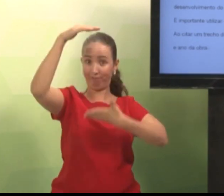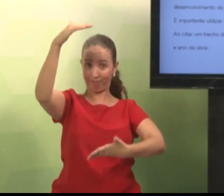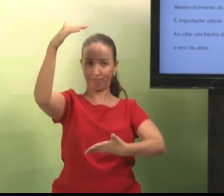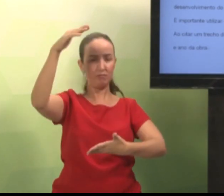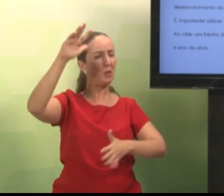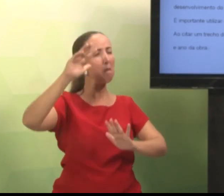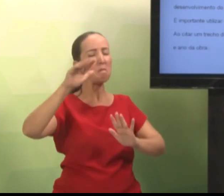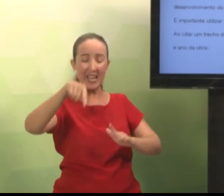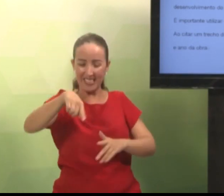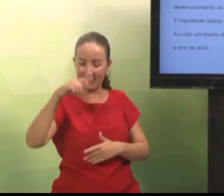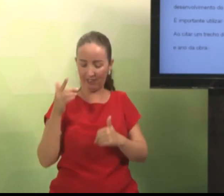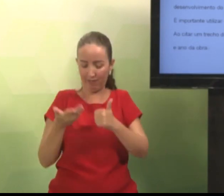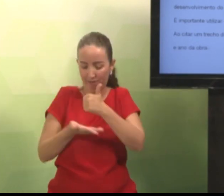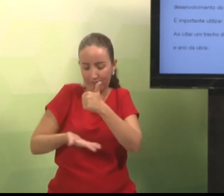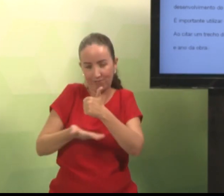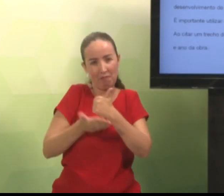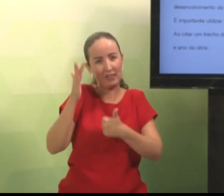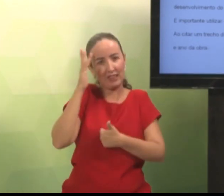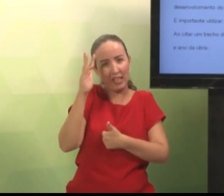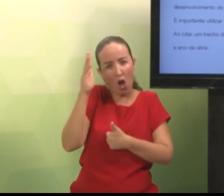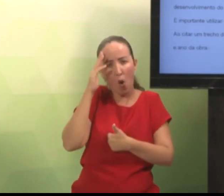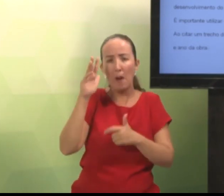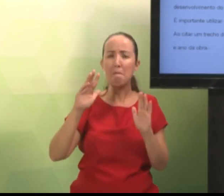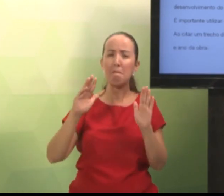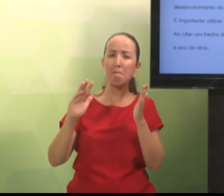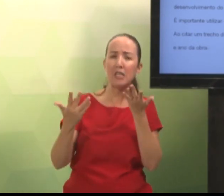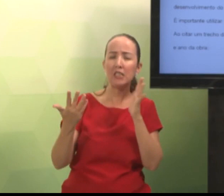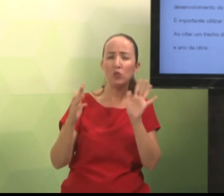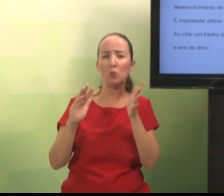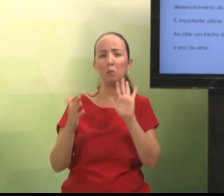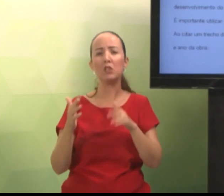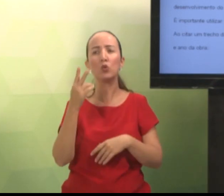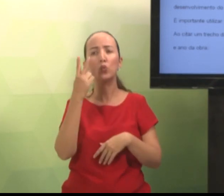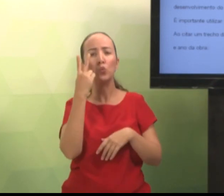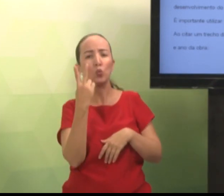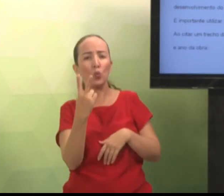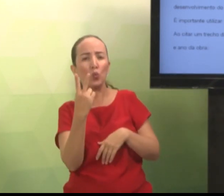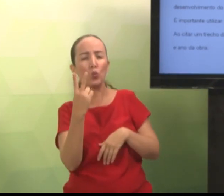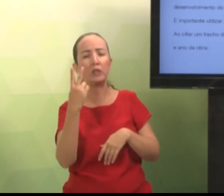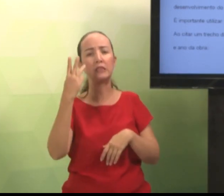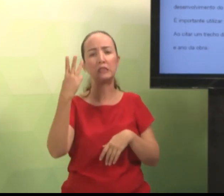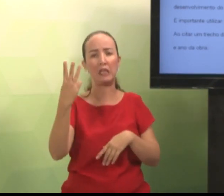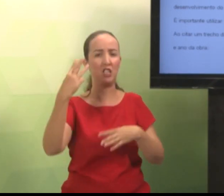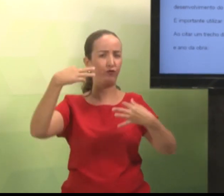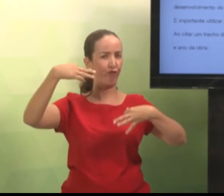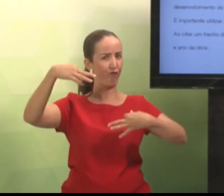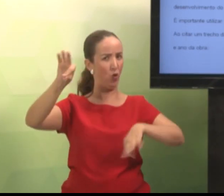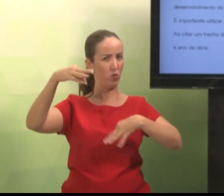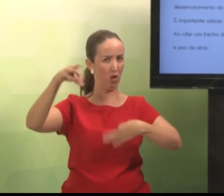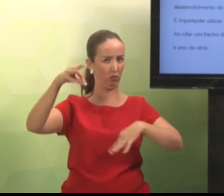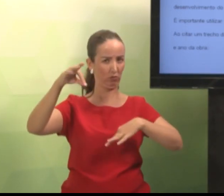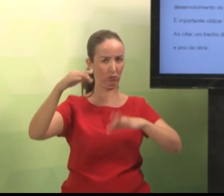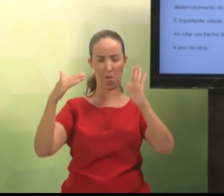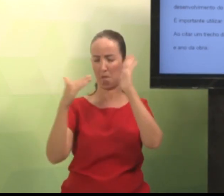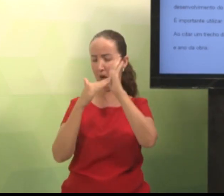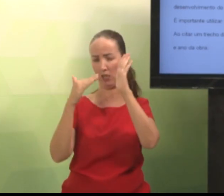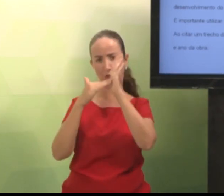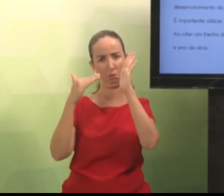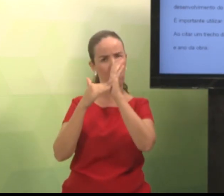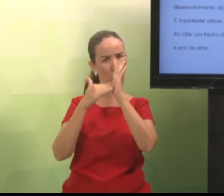referenciar. Então, você vai fazer o seu embasamento teórico. Em duas ou três